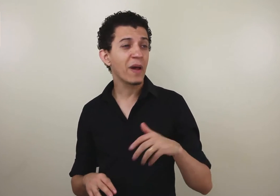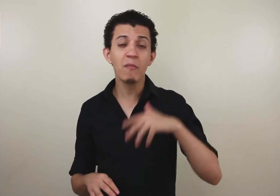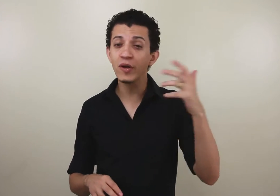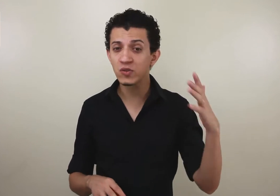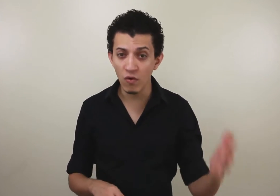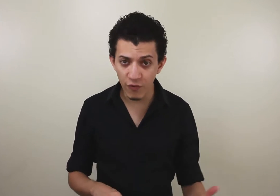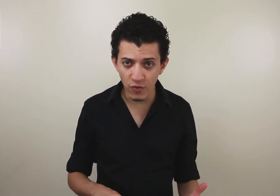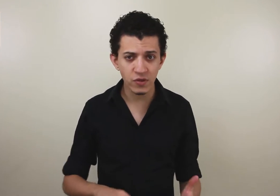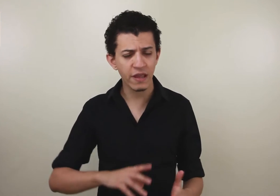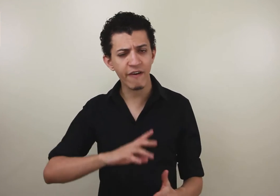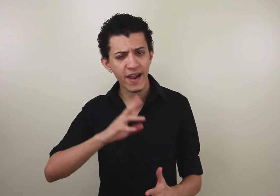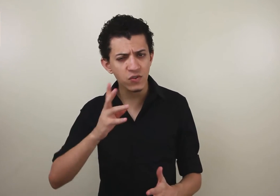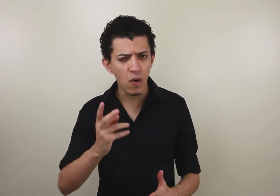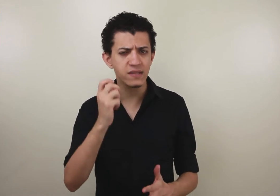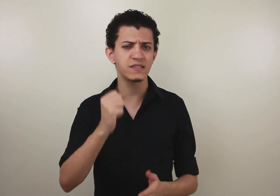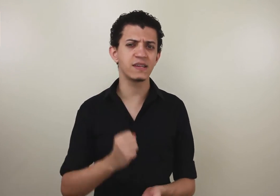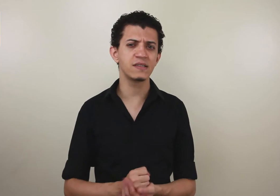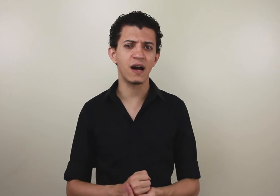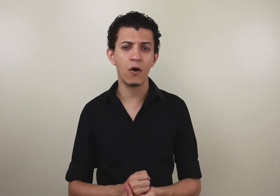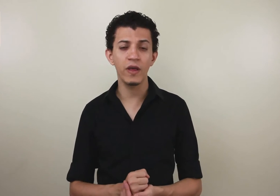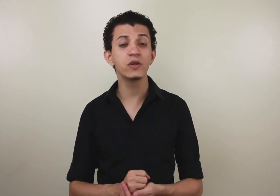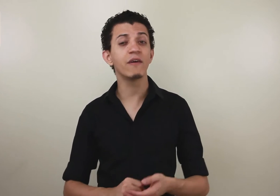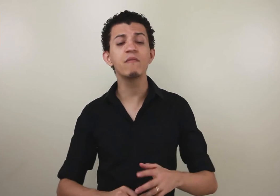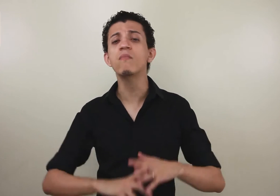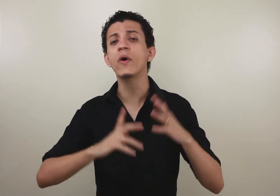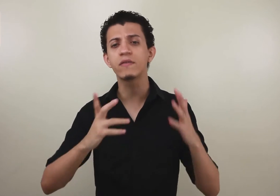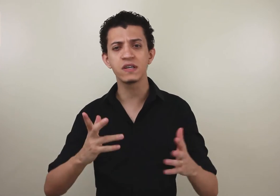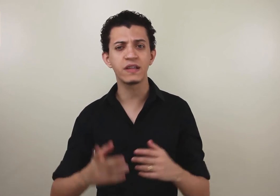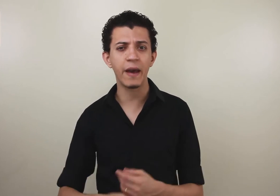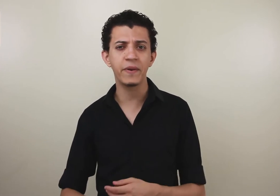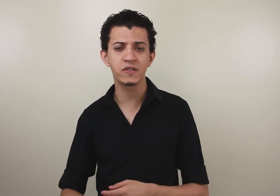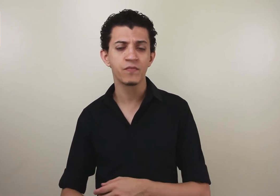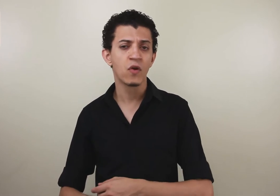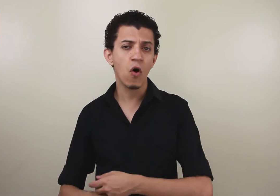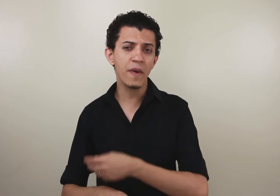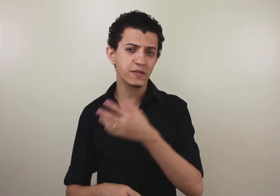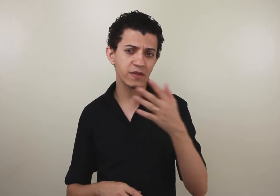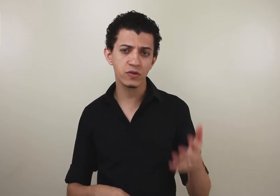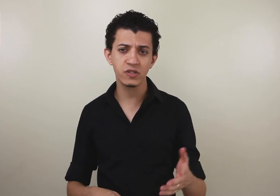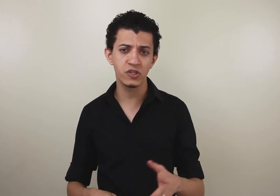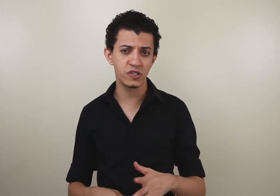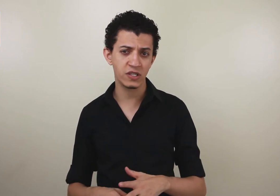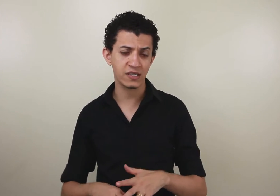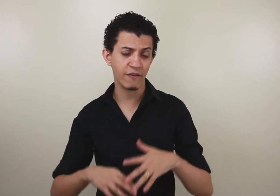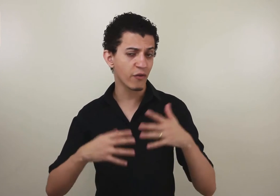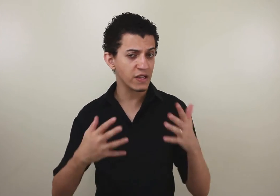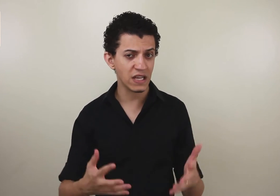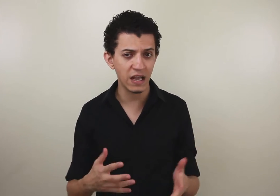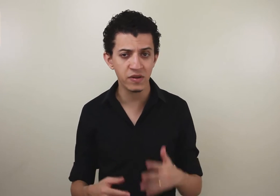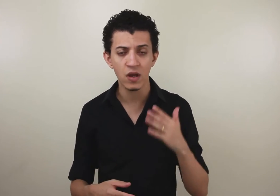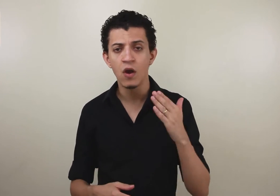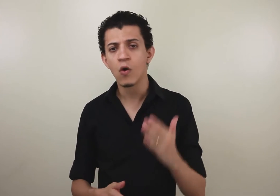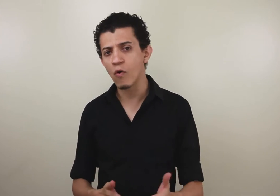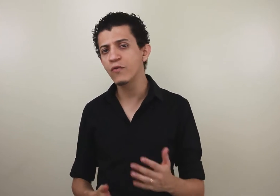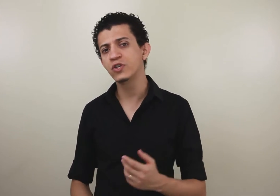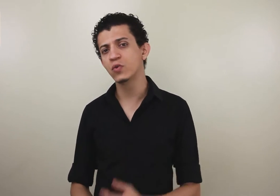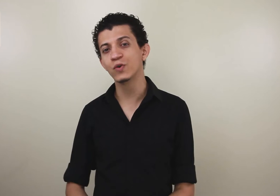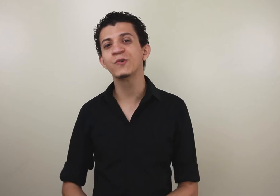para muitos, confuso. Tem várias nuances desse sinal. E eu já vi muitos intérpretes, ou mesmo pessoas que dizem já ser fluentes na Libras, confundindo o uso